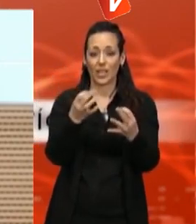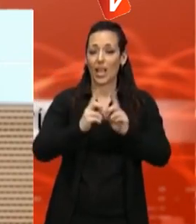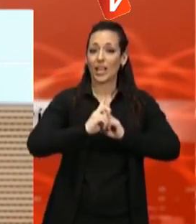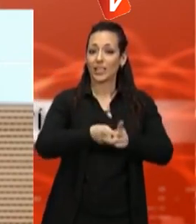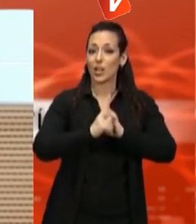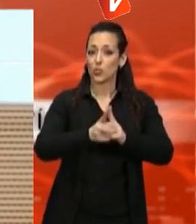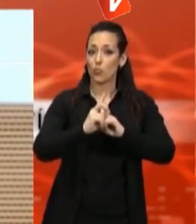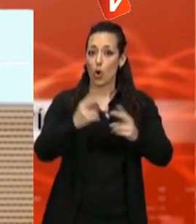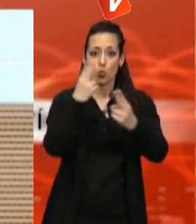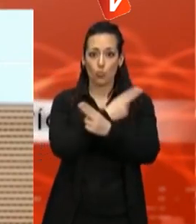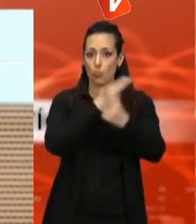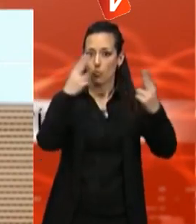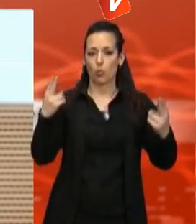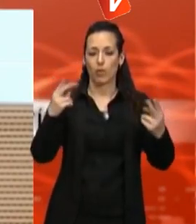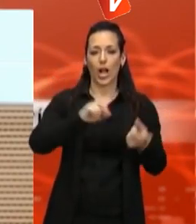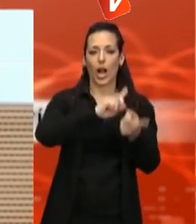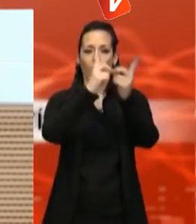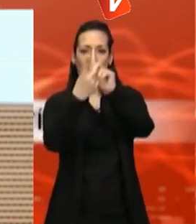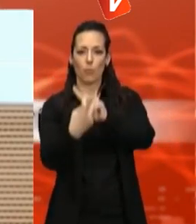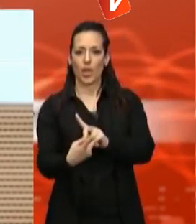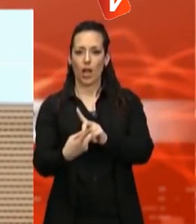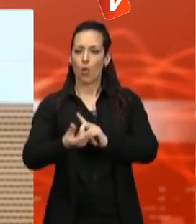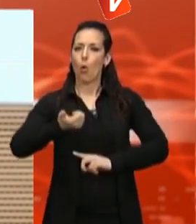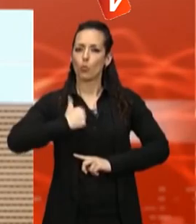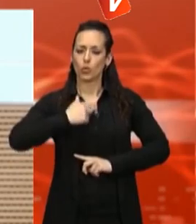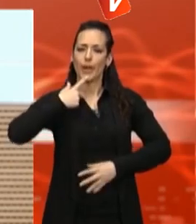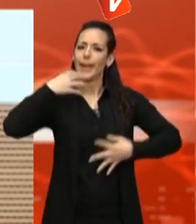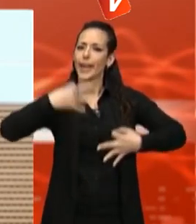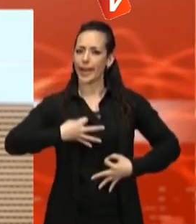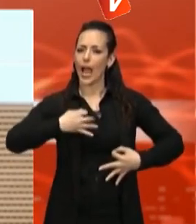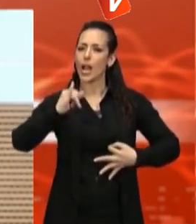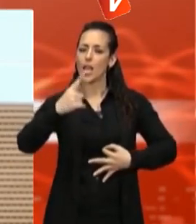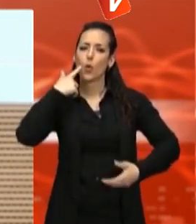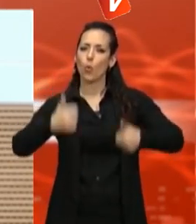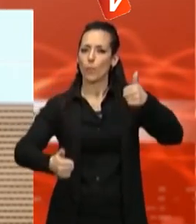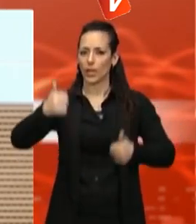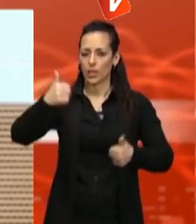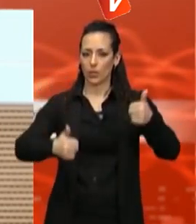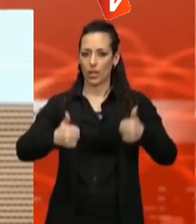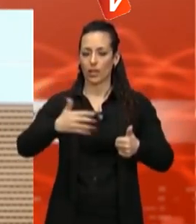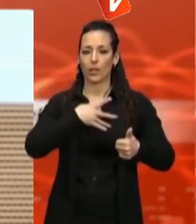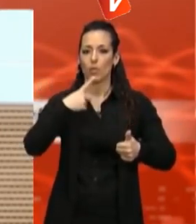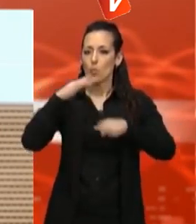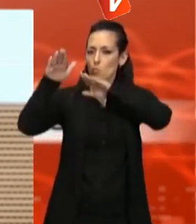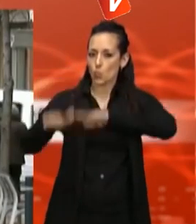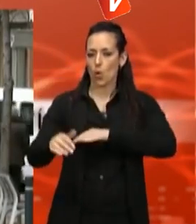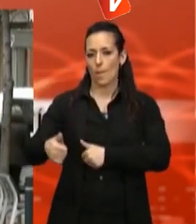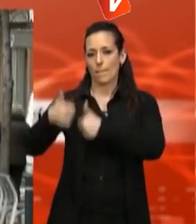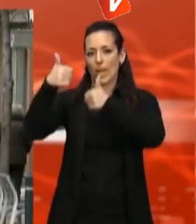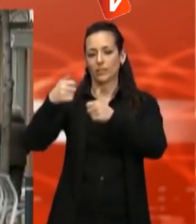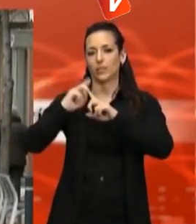en una opció real i competitiva. Per tant, cada vegada pensem que s'ha de fer més aposta pel transport públic.